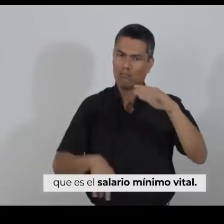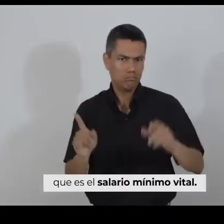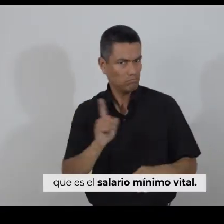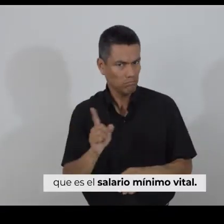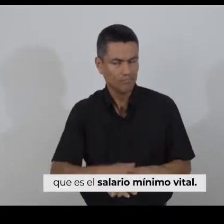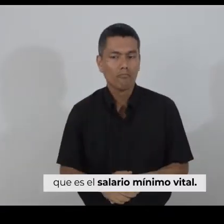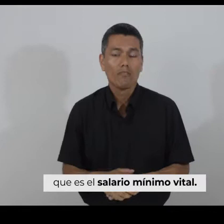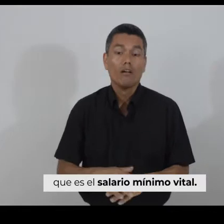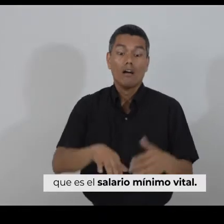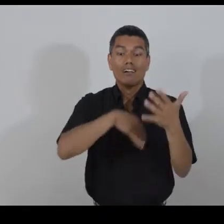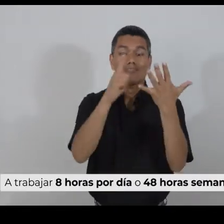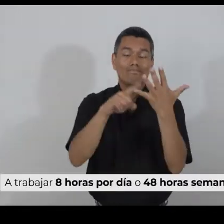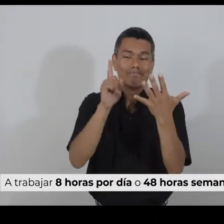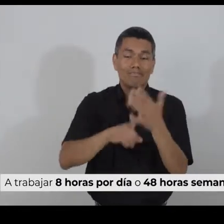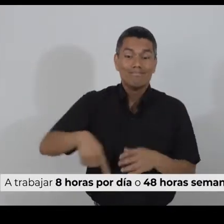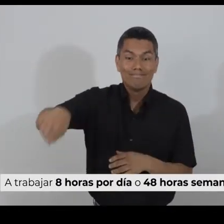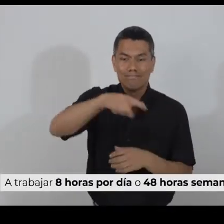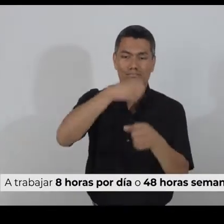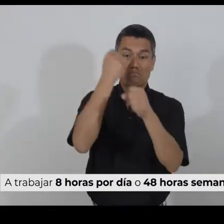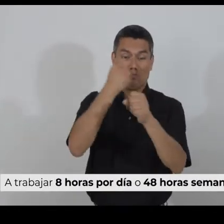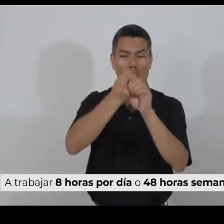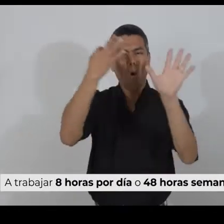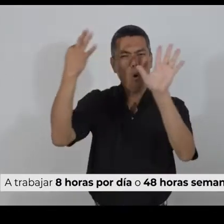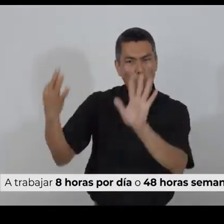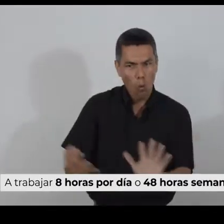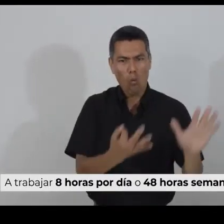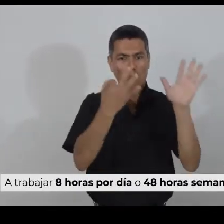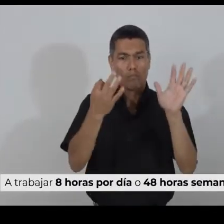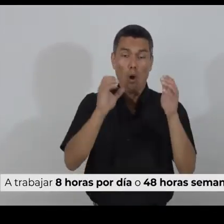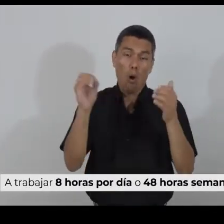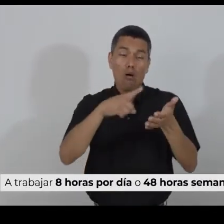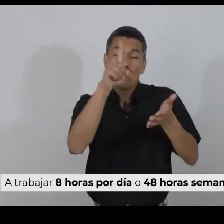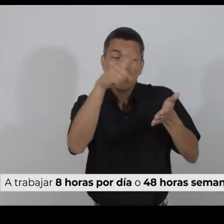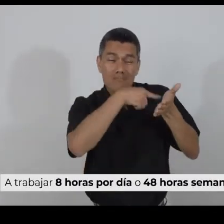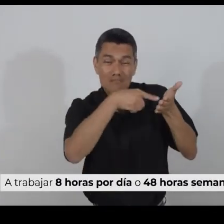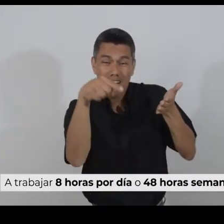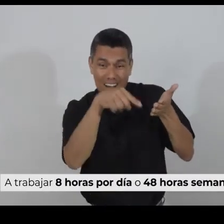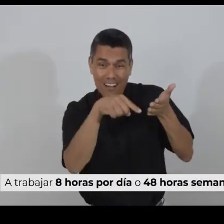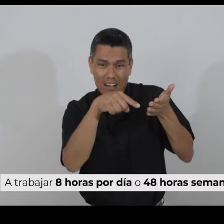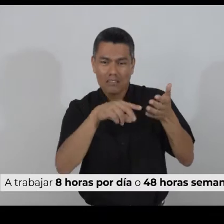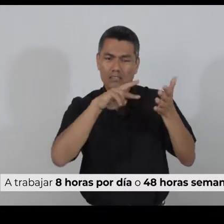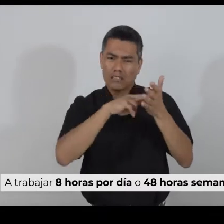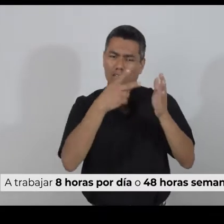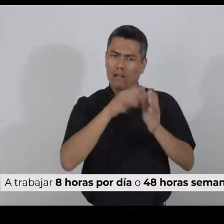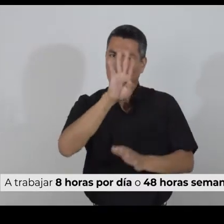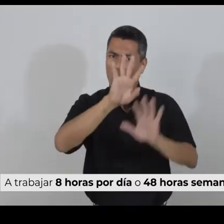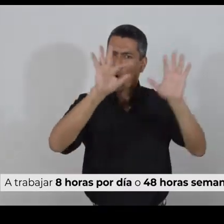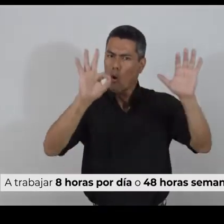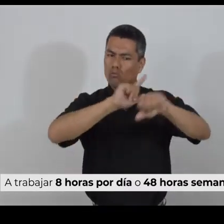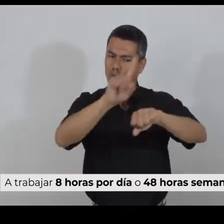vital, y a trabajar 8 horas o 48 horas semanales,